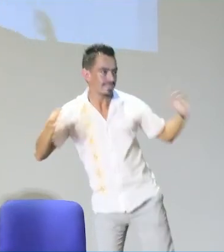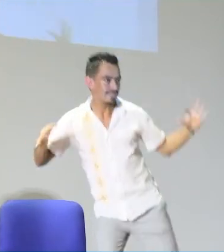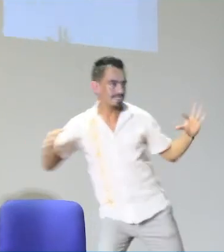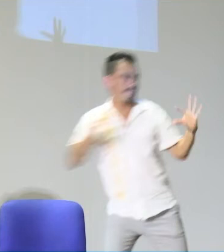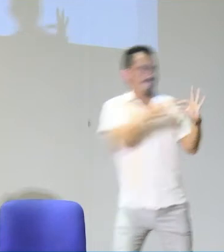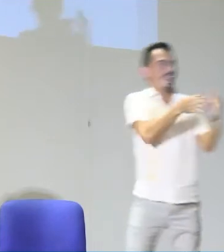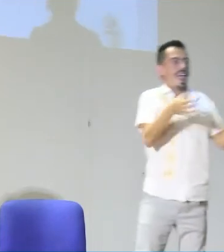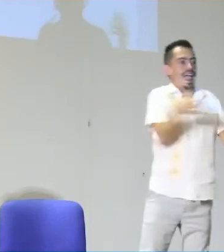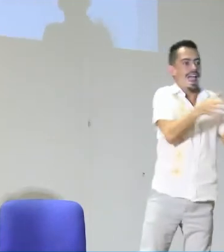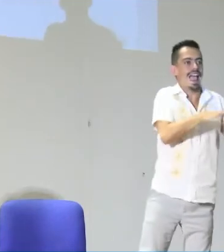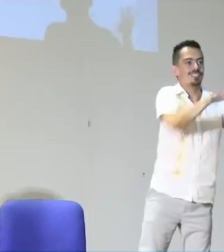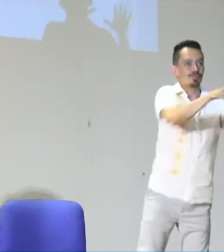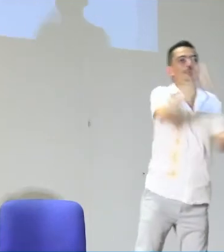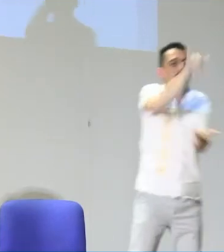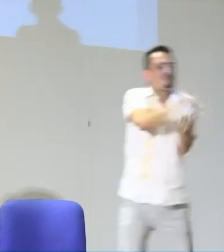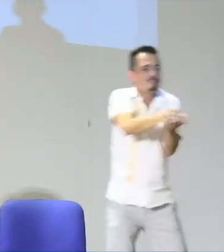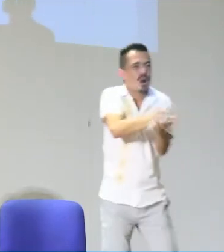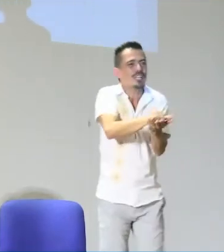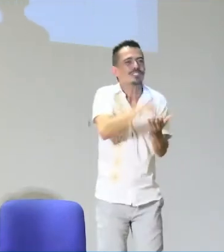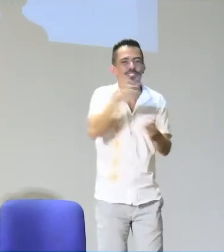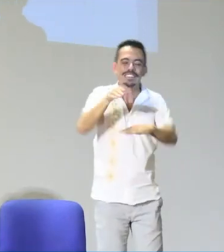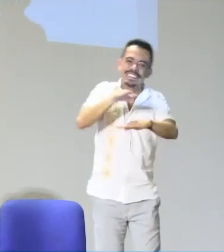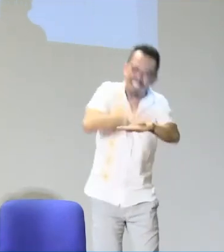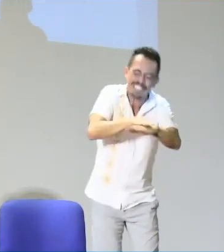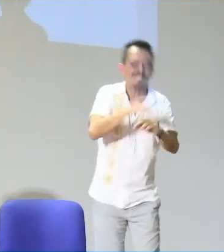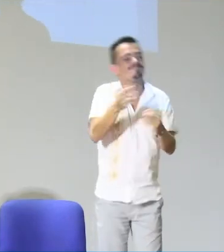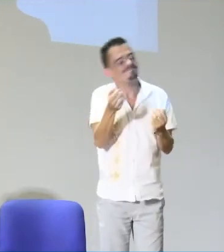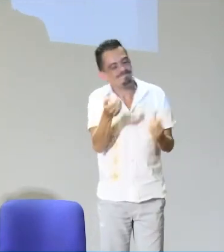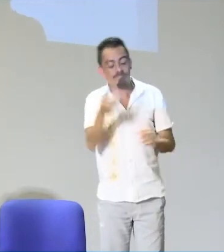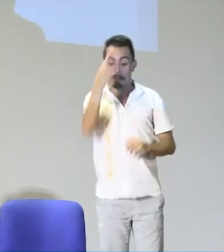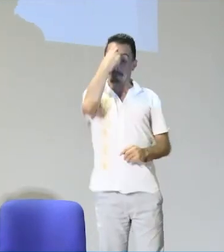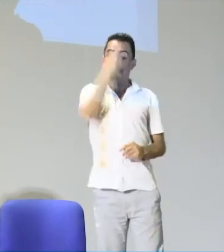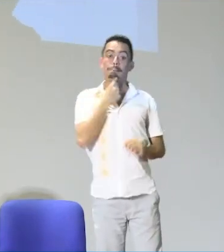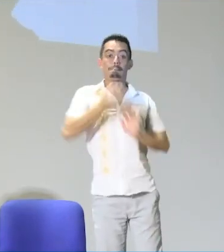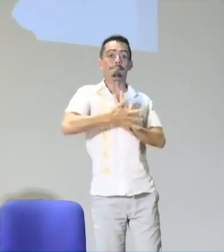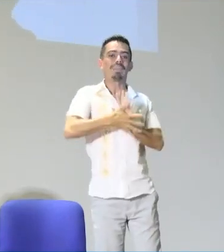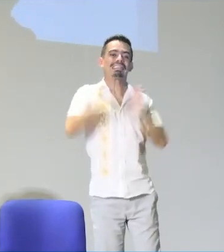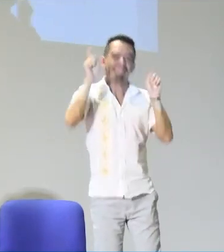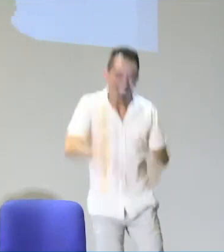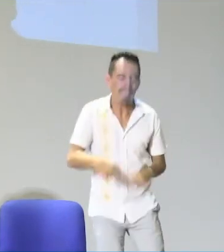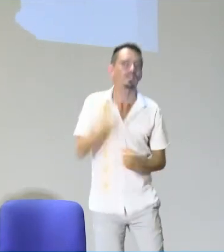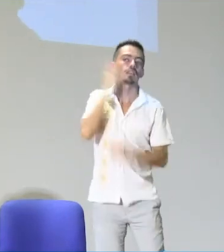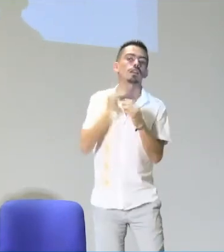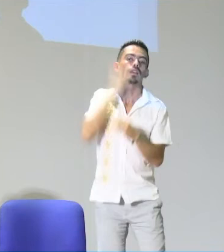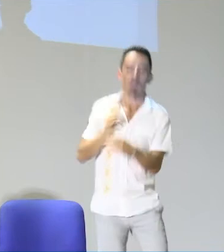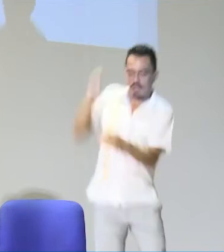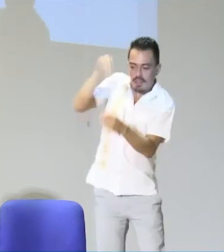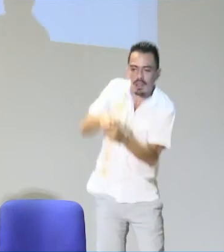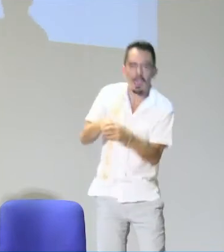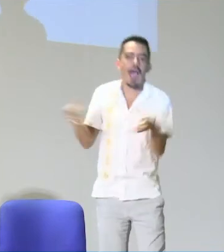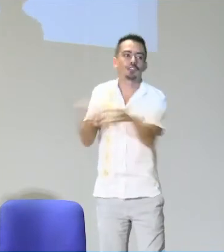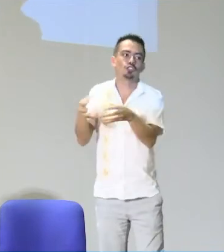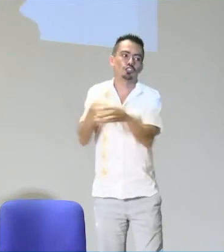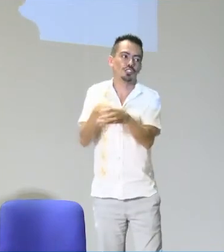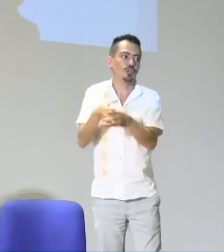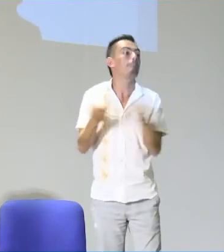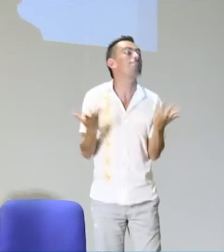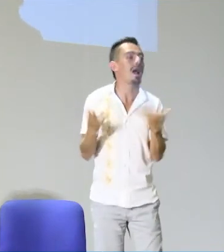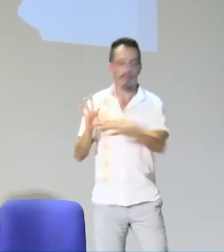pedagogía y el modelo lingüístico tiene que estar siempre de la mano con el movimiento asociativo. Ese es el perfil del modelo